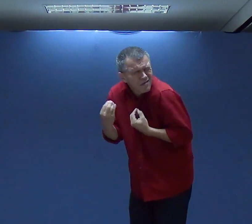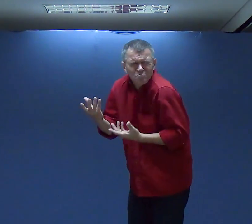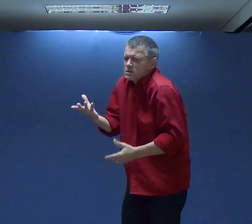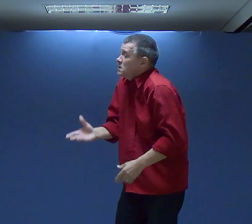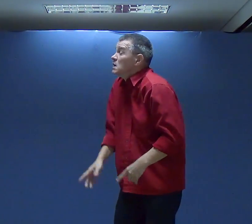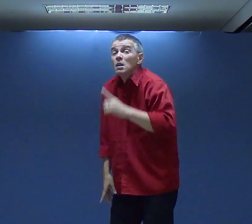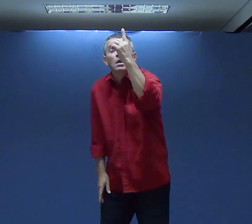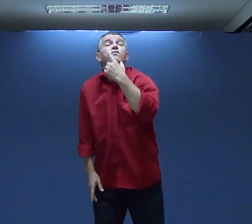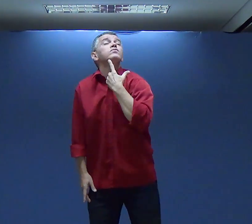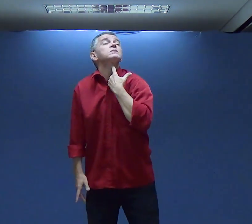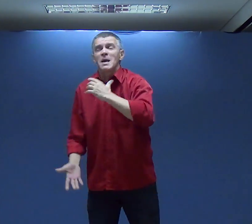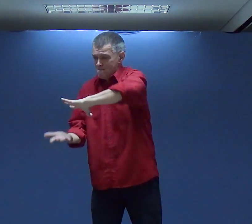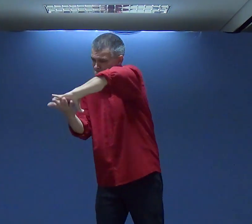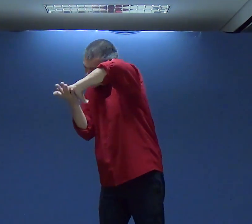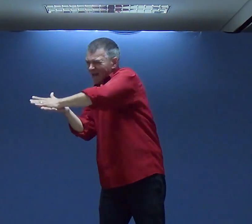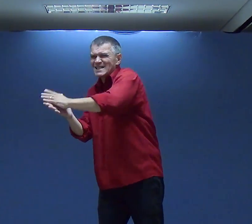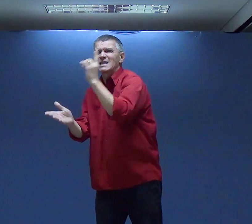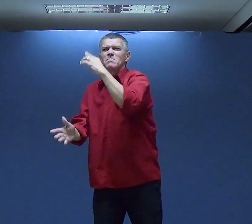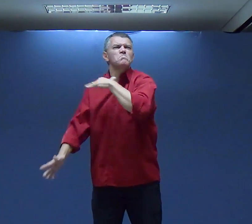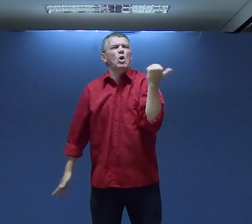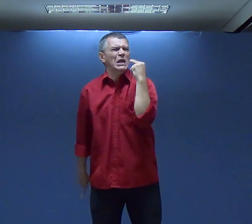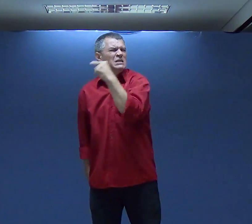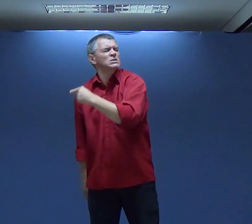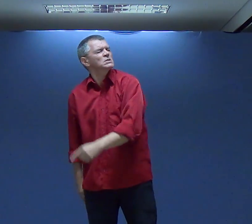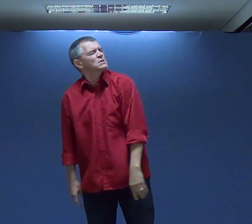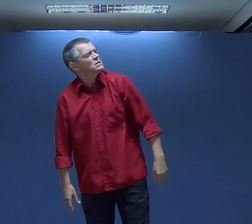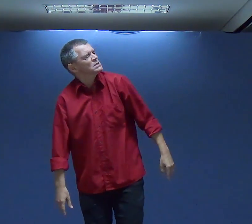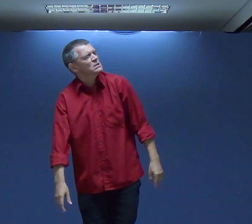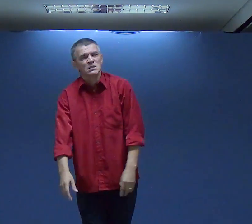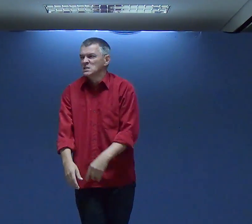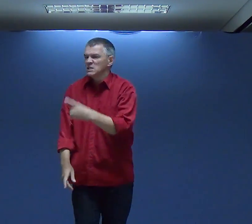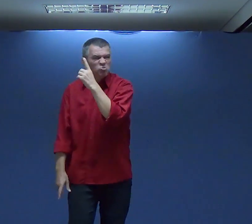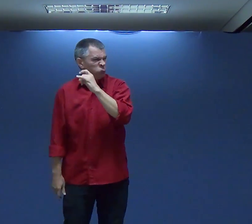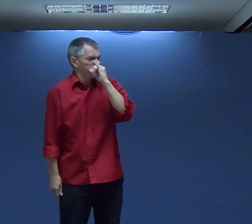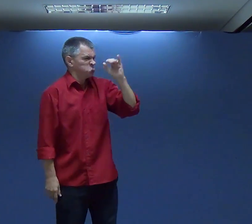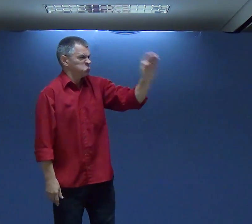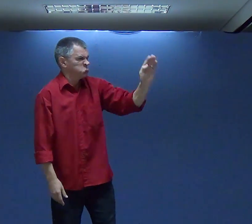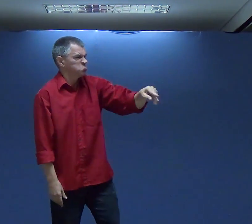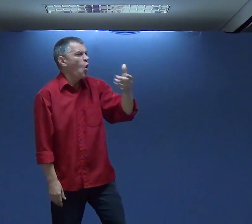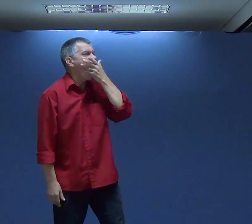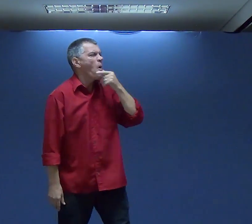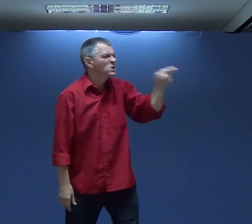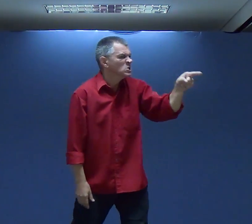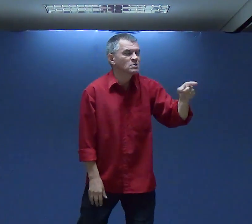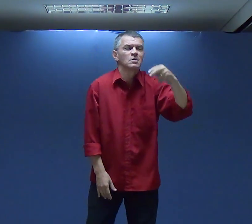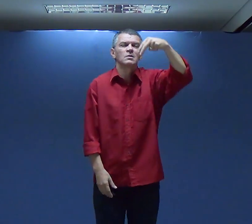Ele está vendo Que um pecado Virou o outro Que virou o outro Que aumentou Que chamou o outro